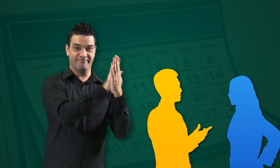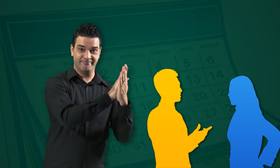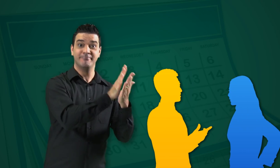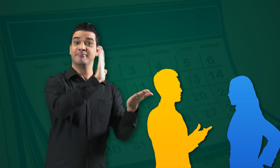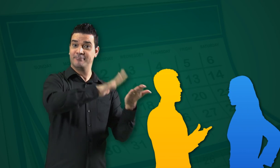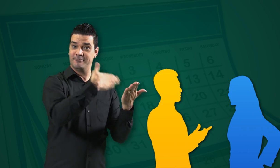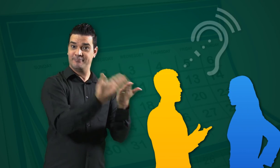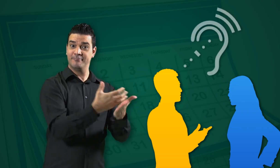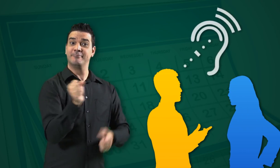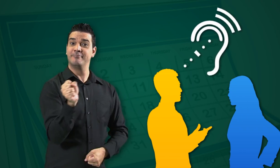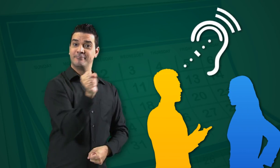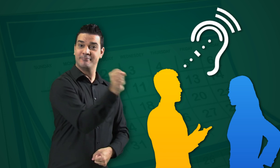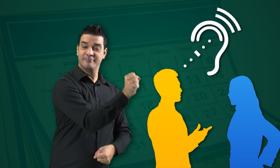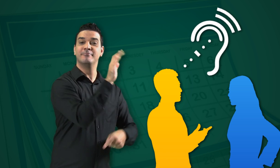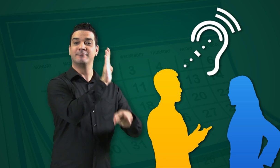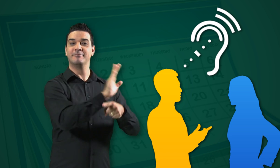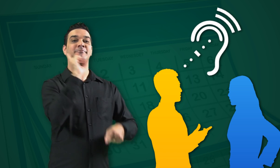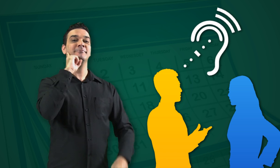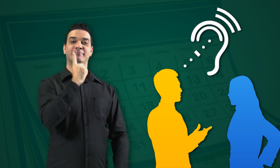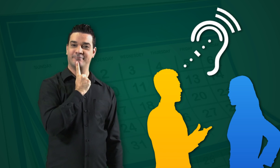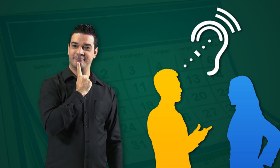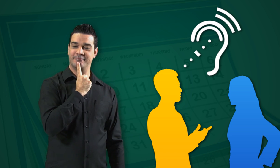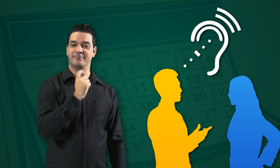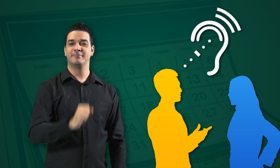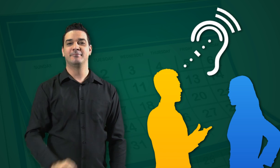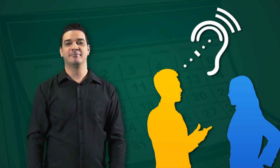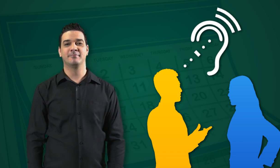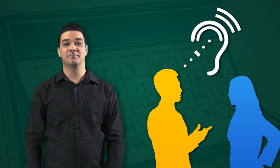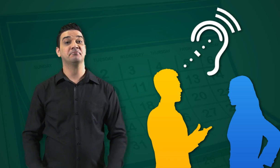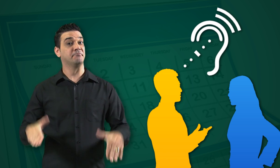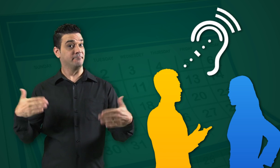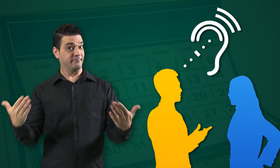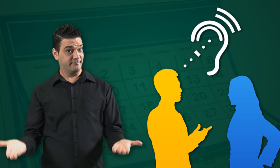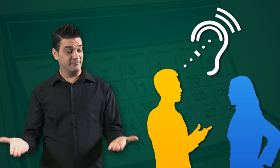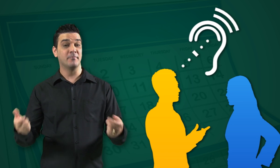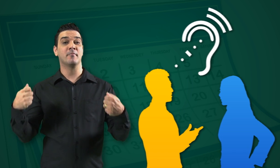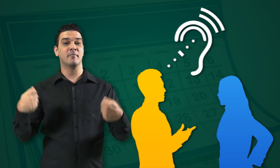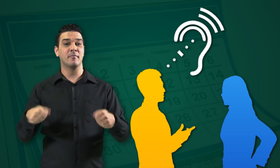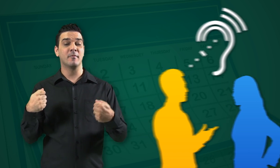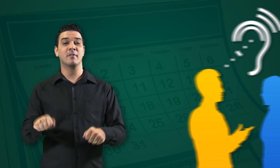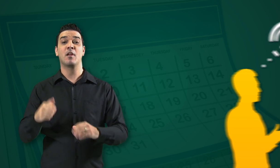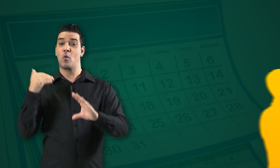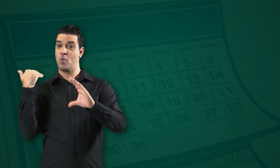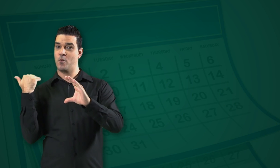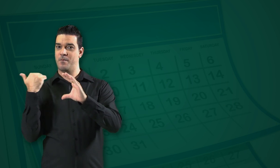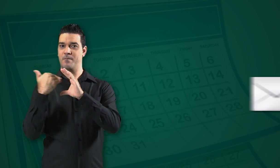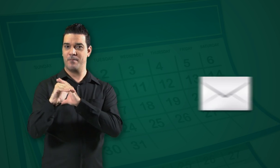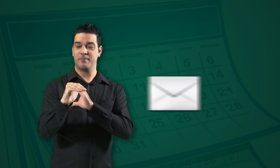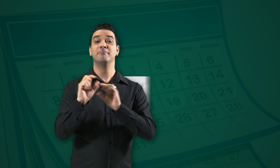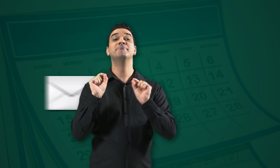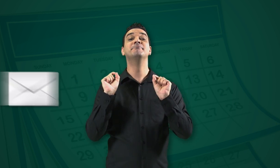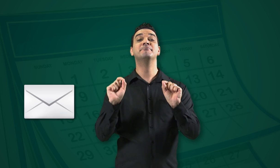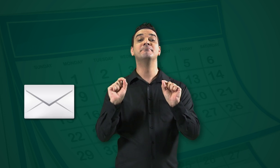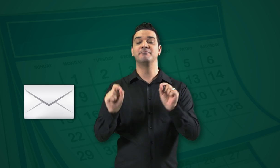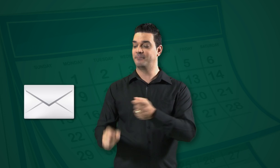com tradução consecutiva para surdos. Nesses casos, basta encaminhar um e-mail para